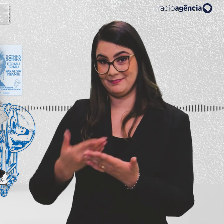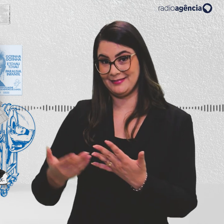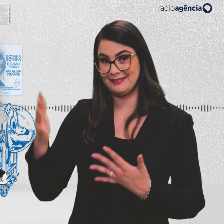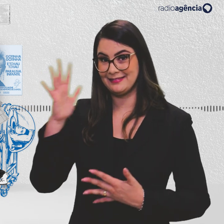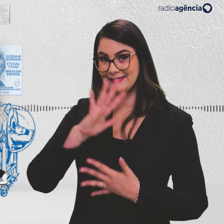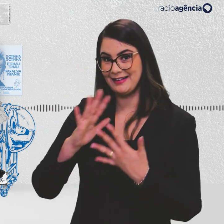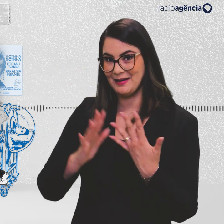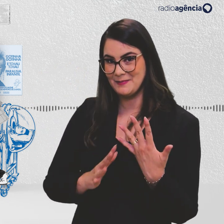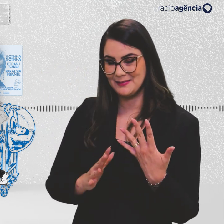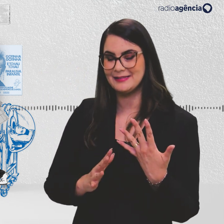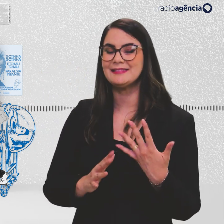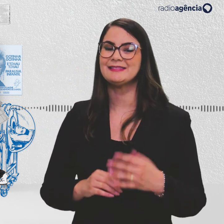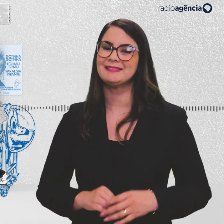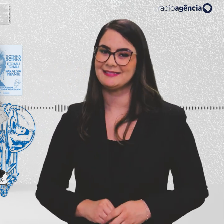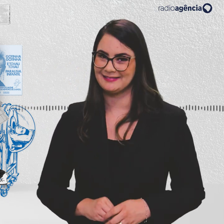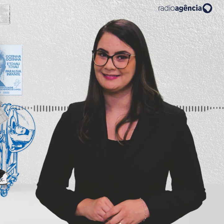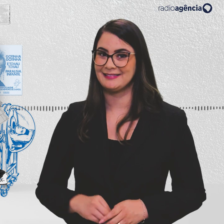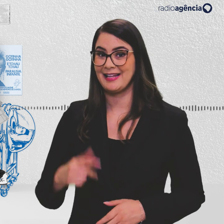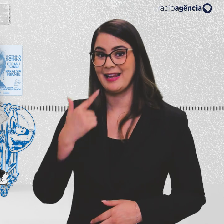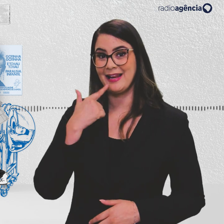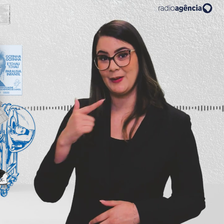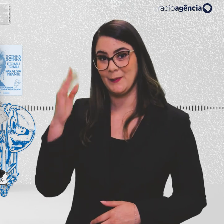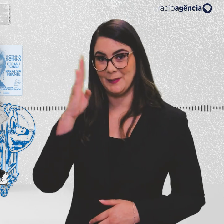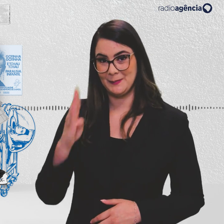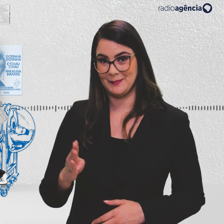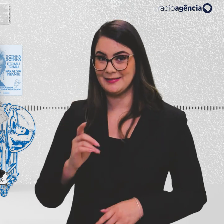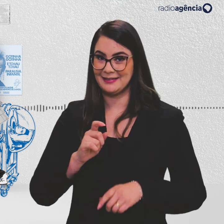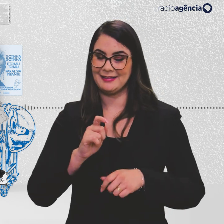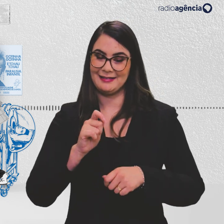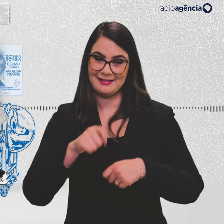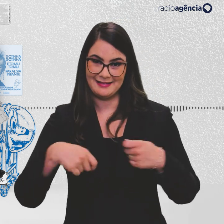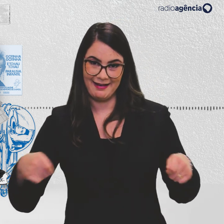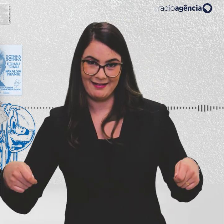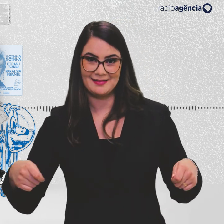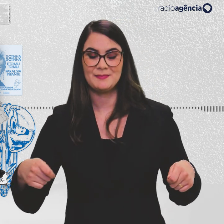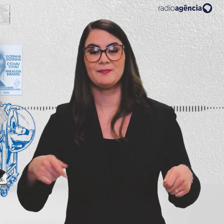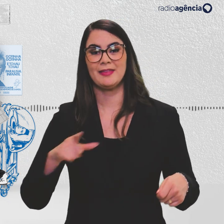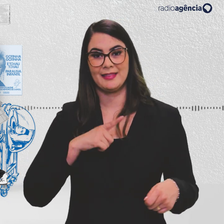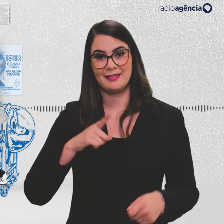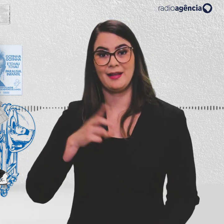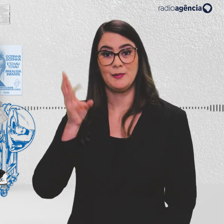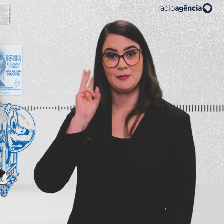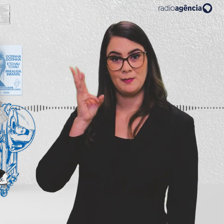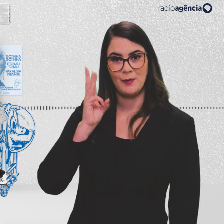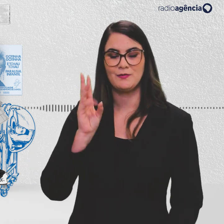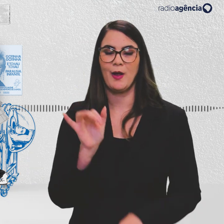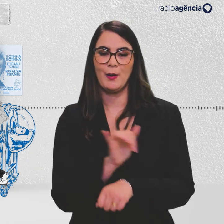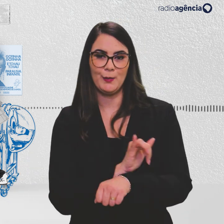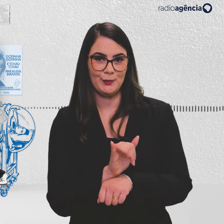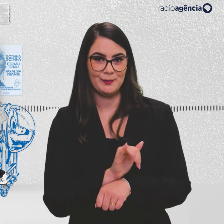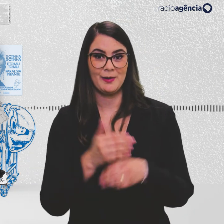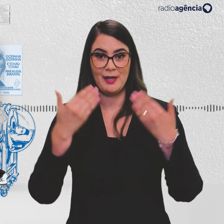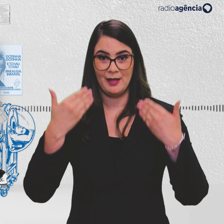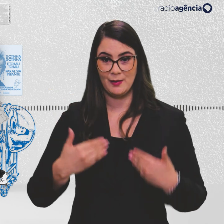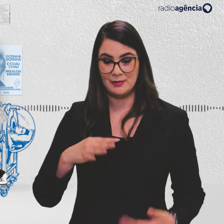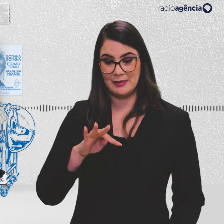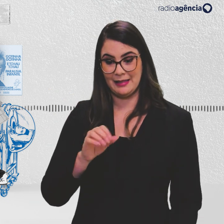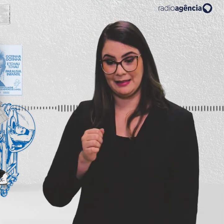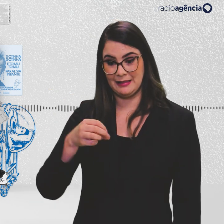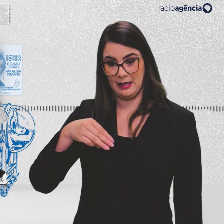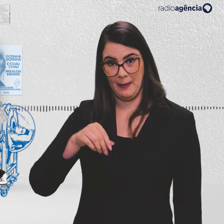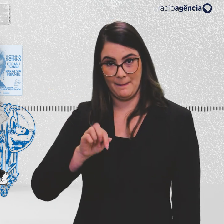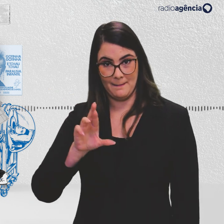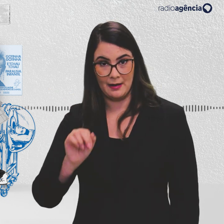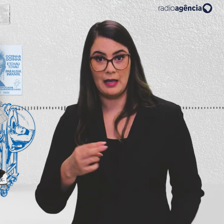simultânea em Libras, a língua brasileira de sinais, tanto no Spotify quanto no YouTube. Eu sou a Tamara Freire,